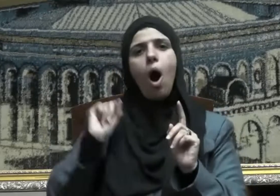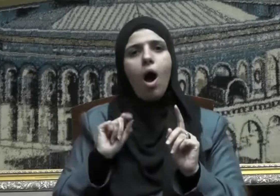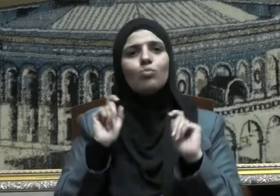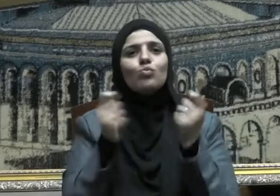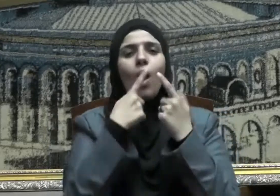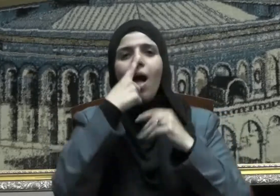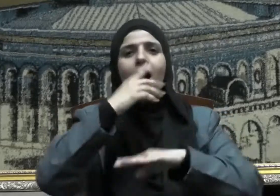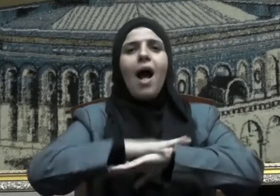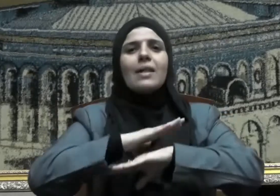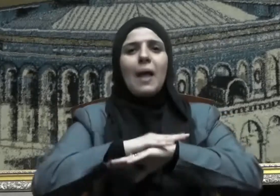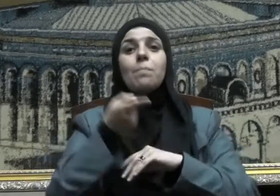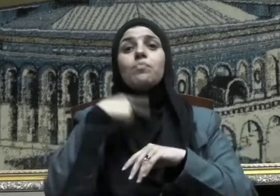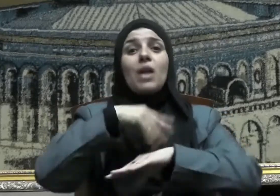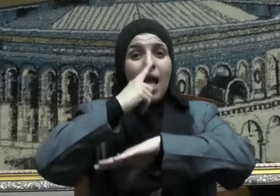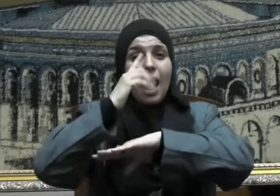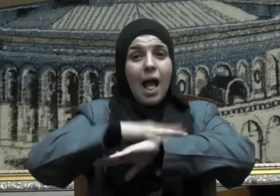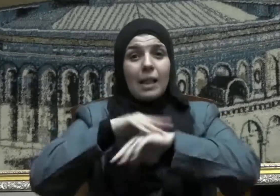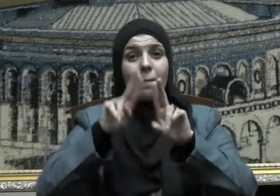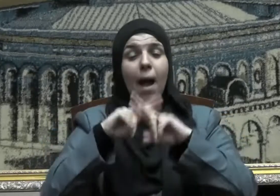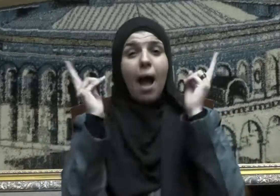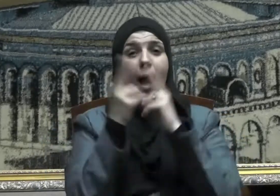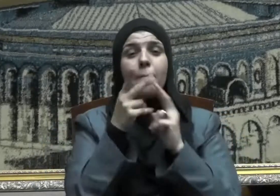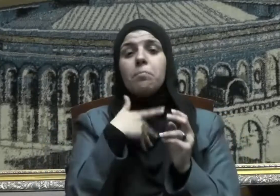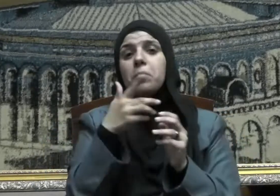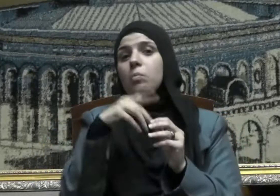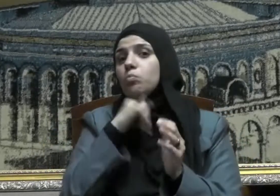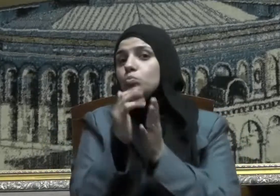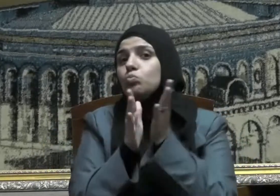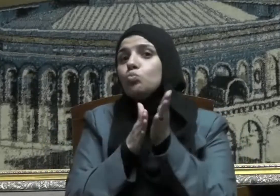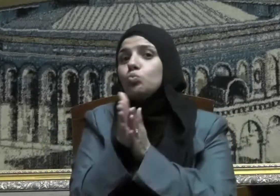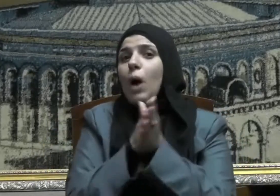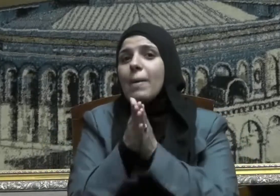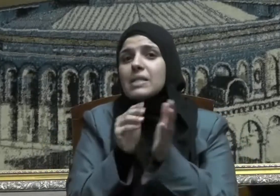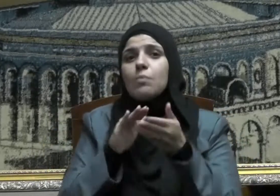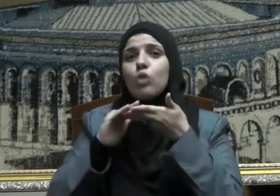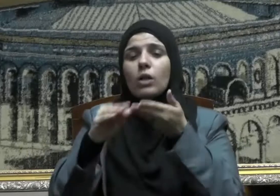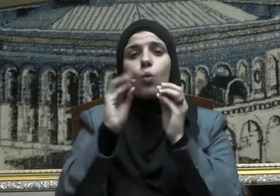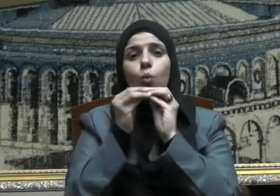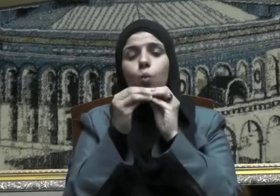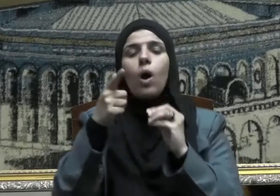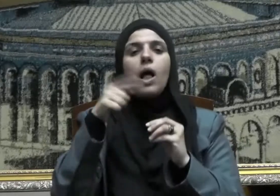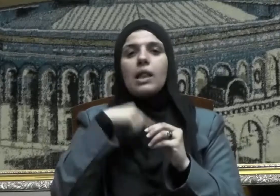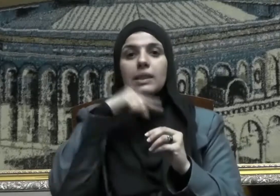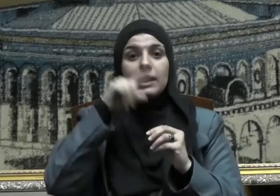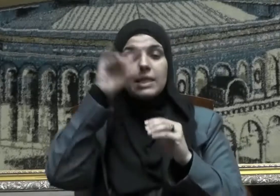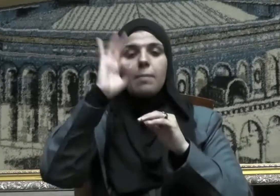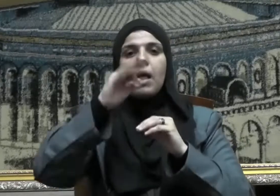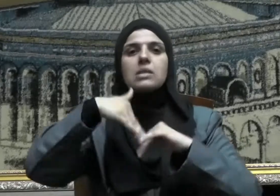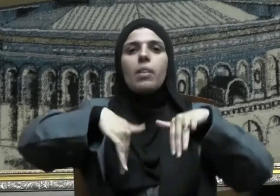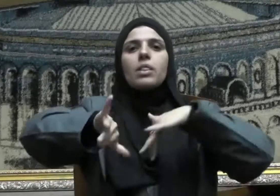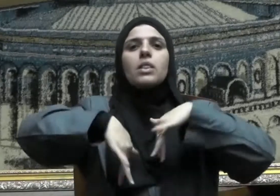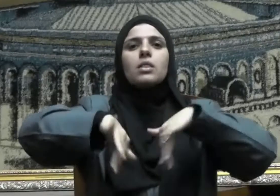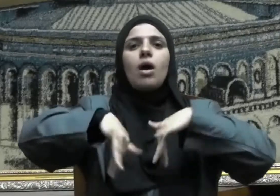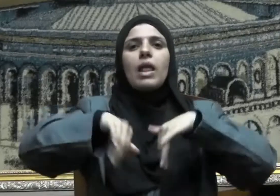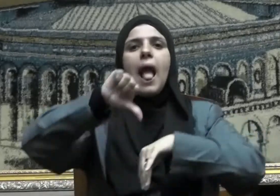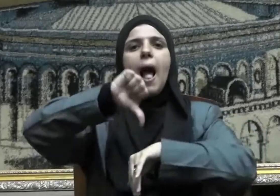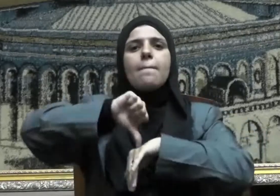ومن الآداب العامة التي حث عليها الإسلام آداب الطرق والأماكن